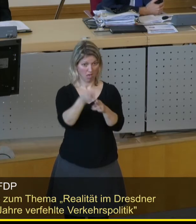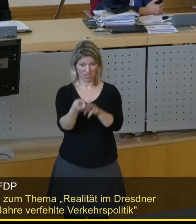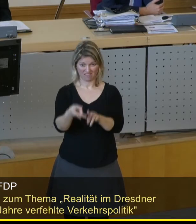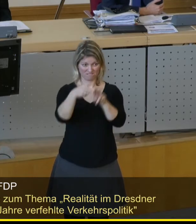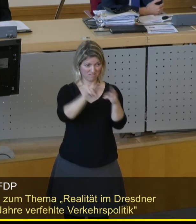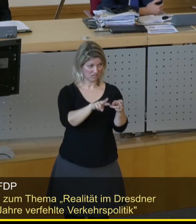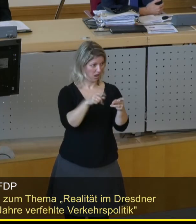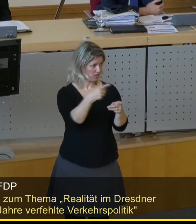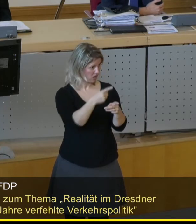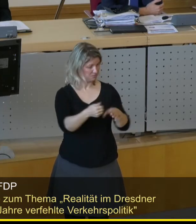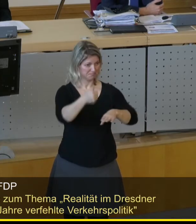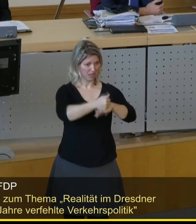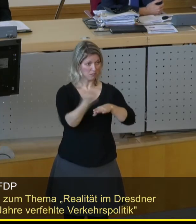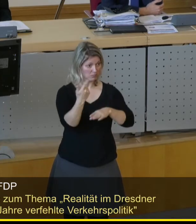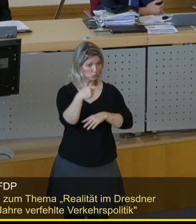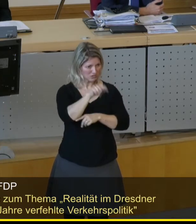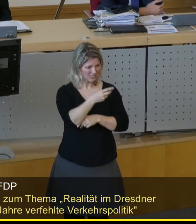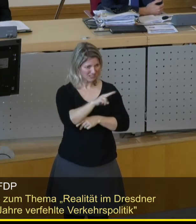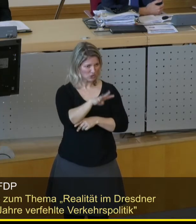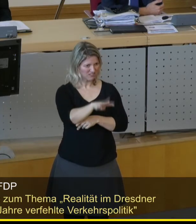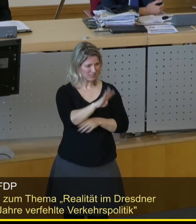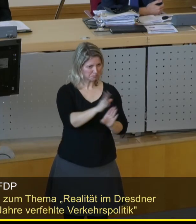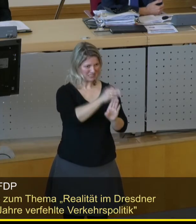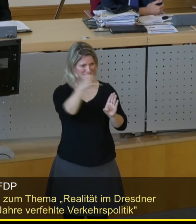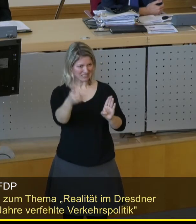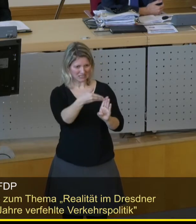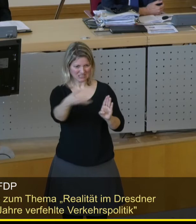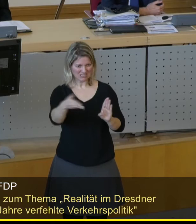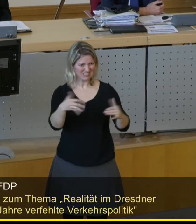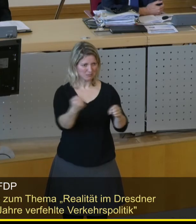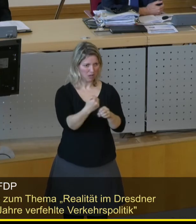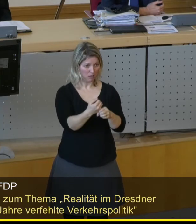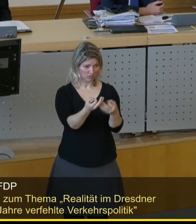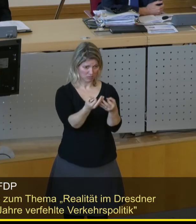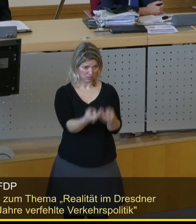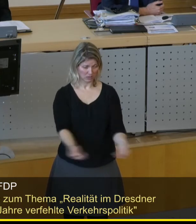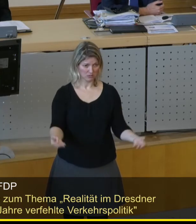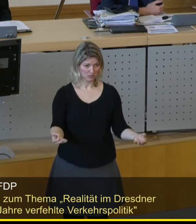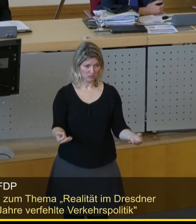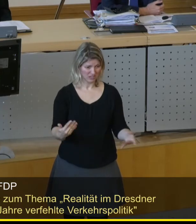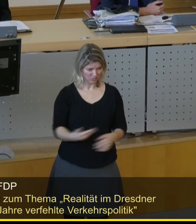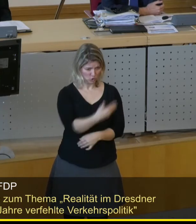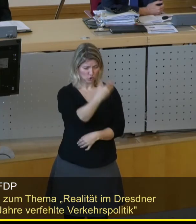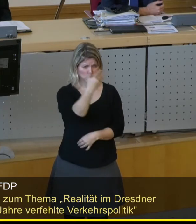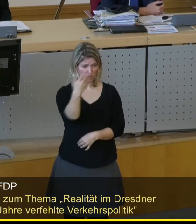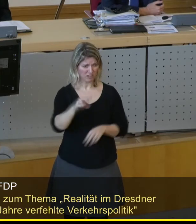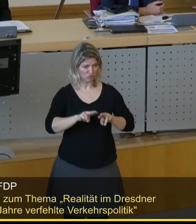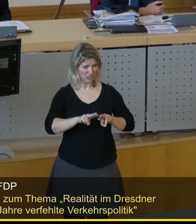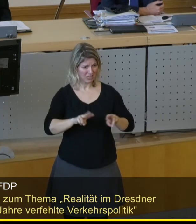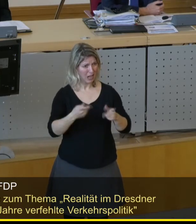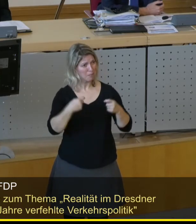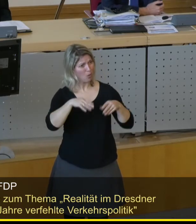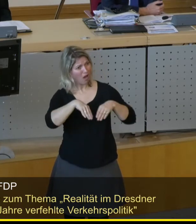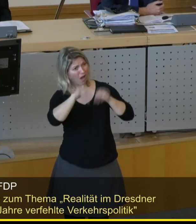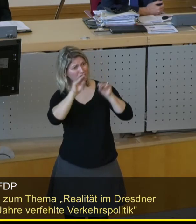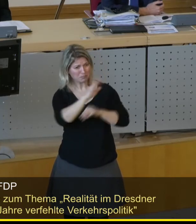Ruder hier übernommen. Was ist seit 2014 bei der Königsbrücker Straße passiert? Nichts, meine Damen und Herren. Fünf Jahre, immer noch kein Baubeginn,